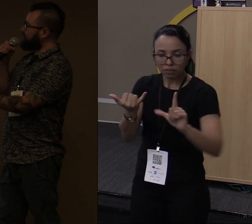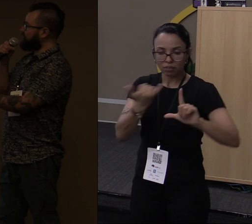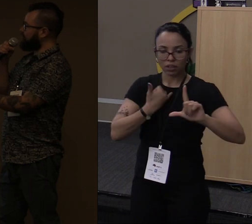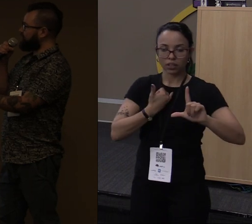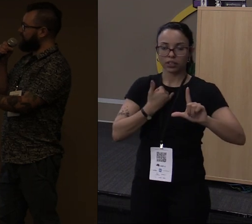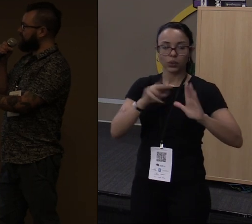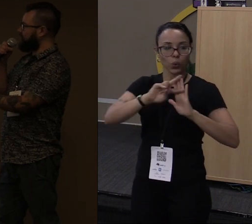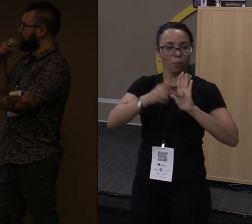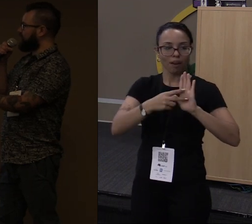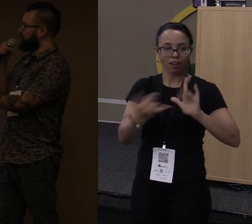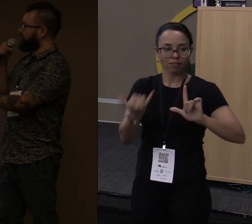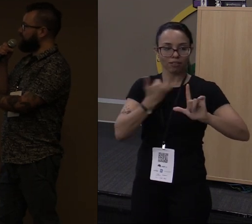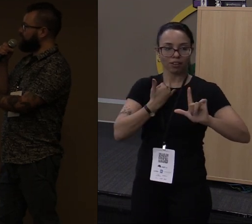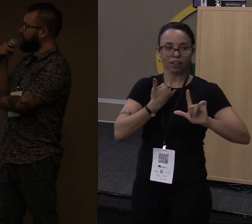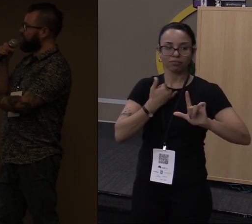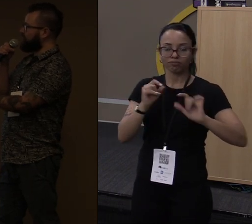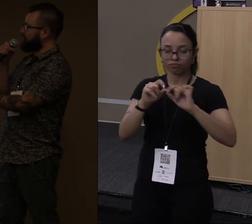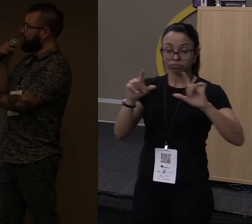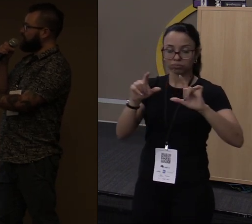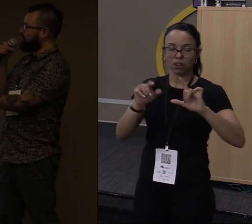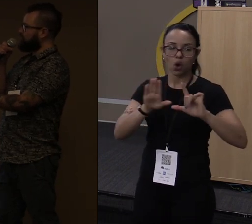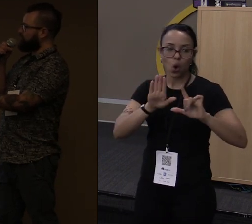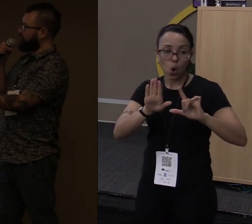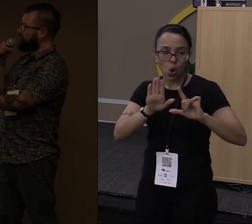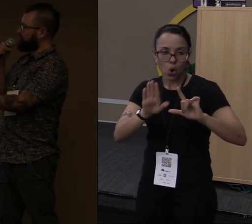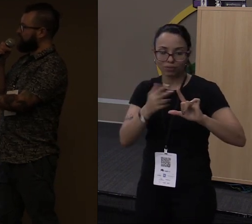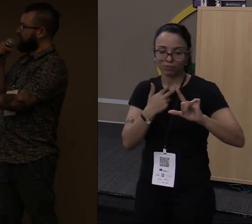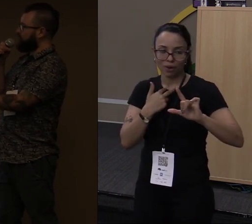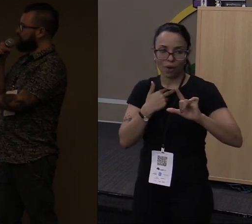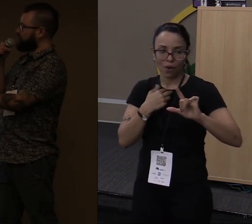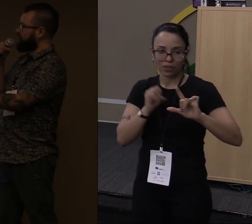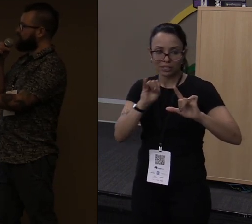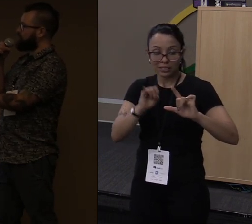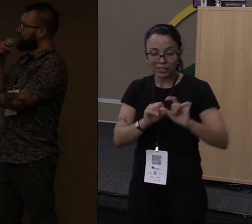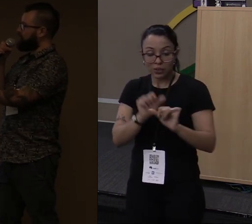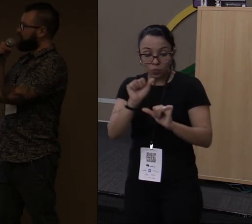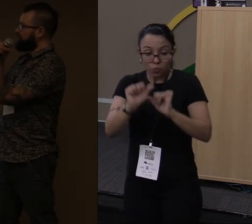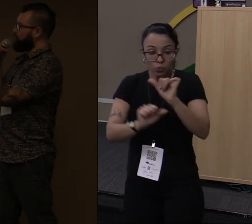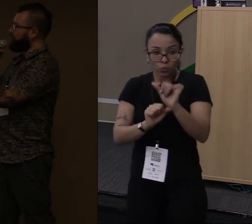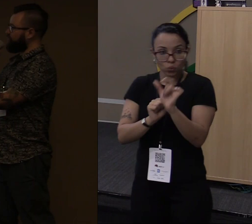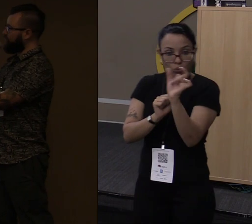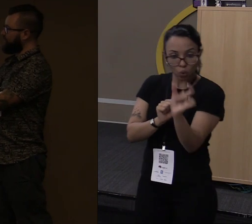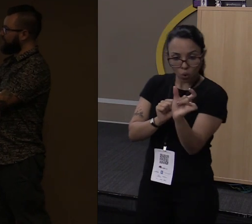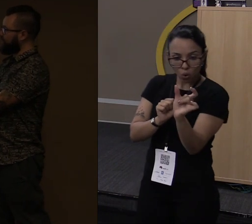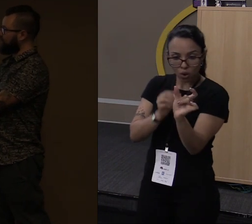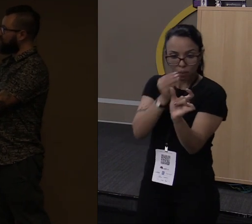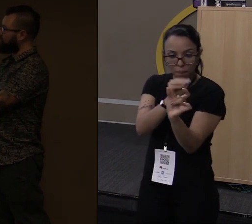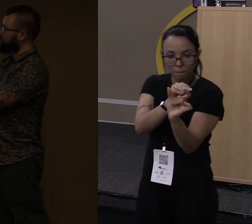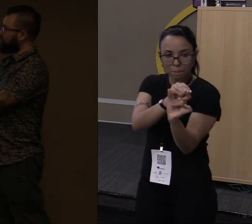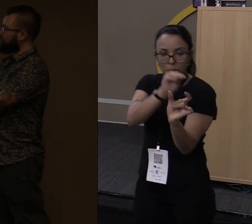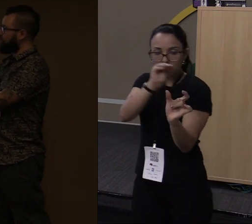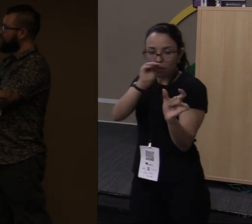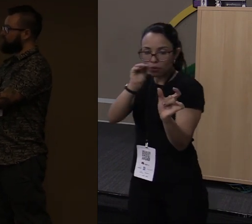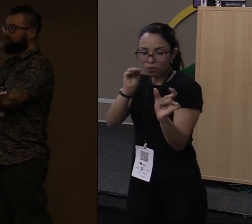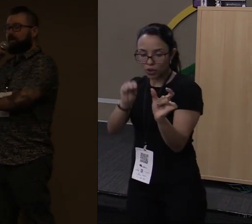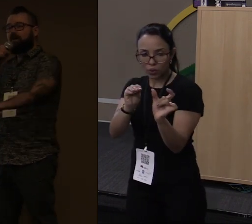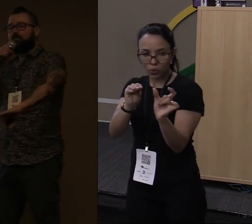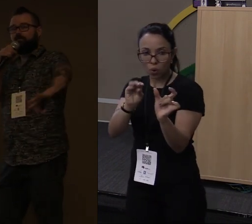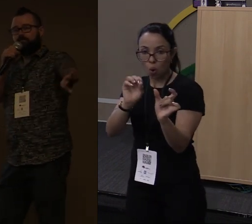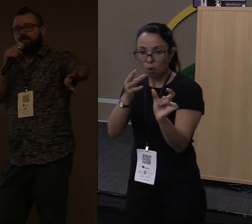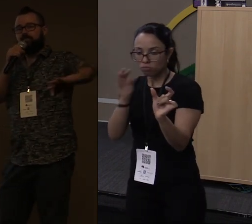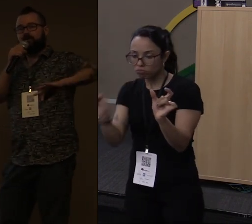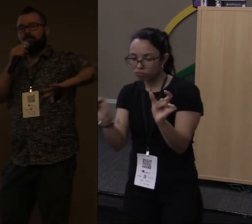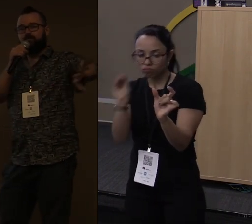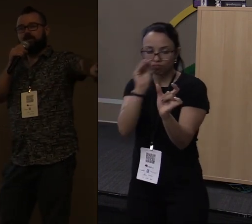você passou esse valor aqui, você moveu ele. Quando você fez Channel.send, você moveu ele daqui para dentro do